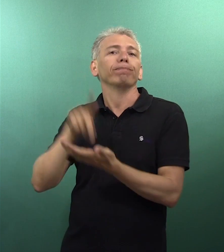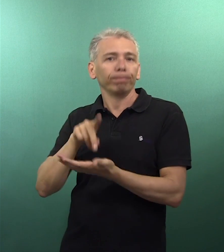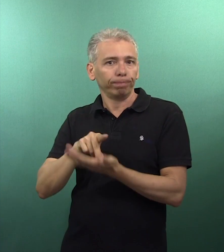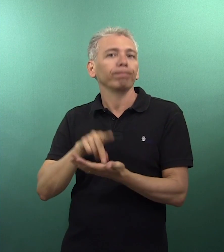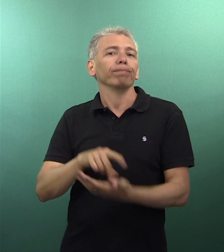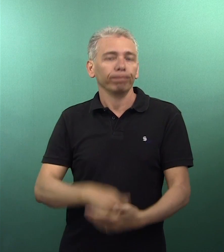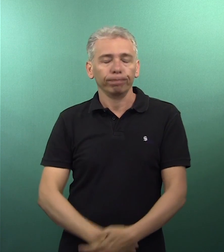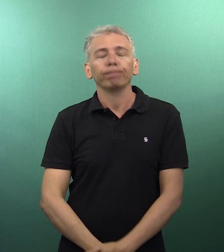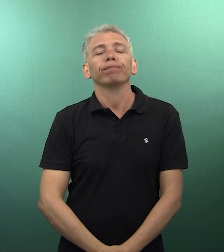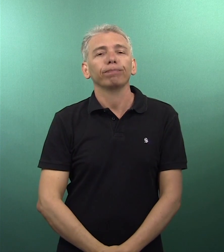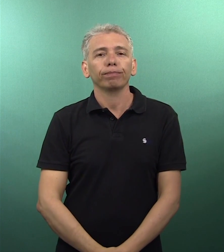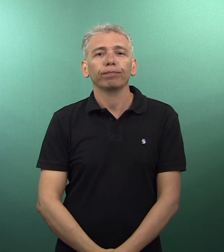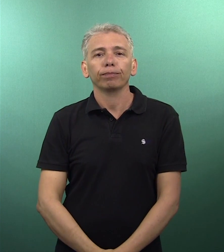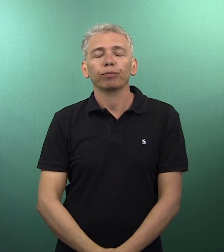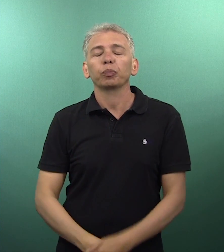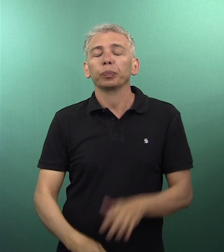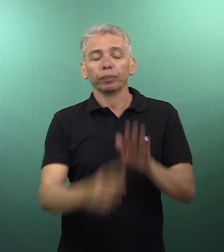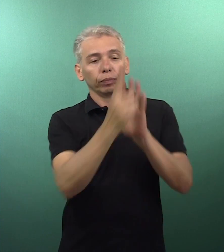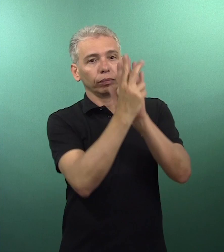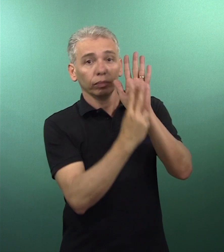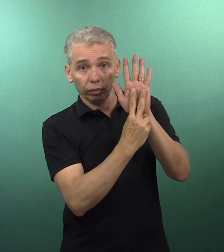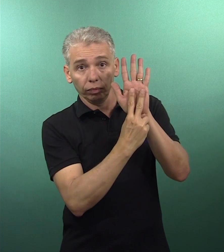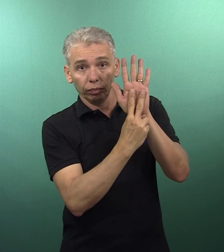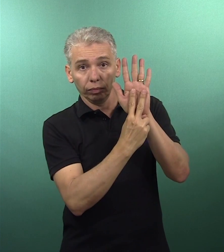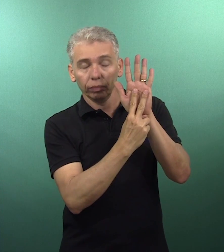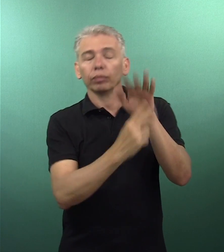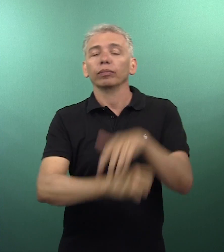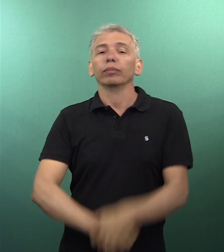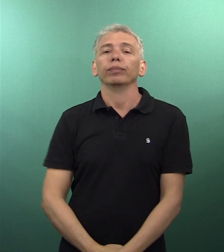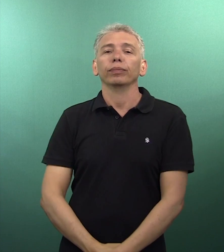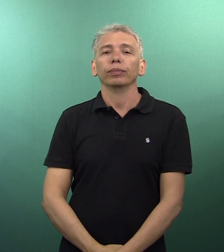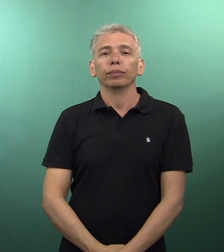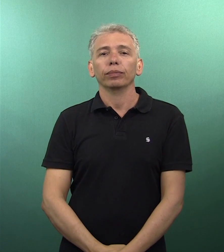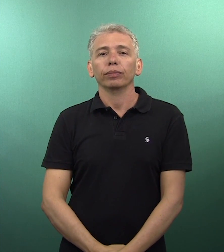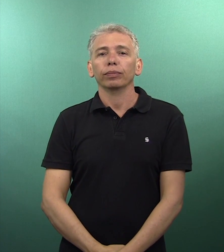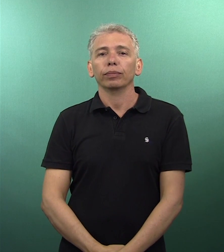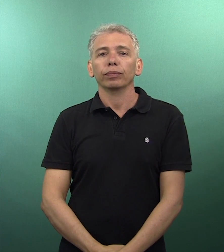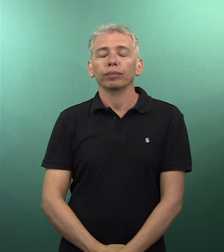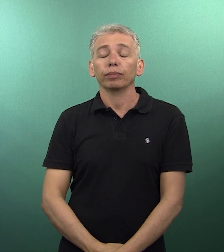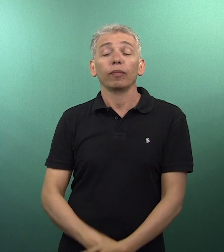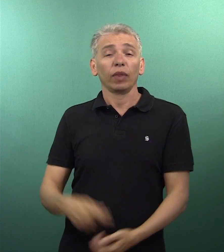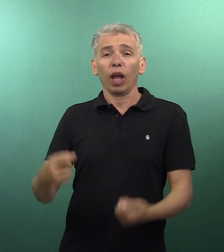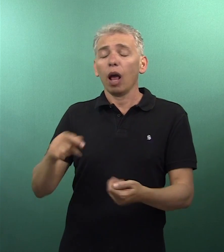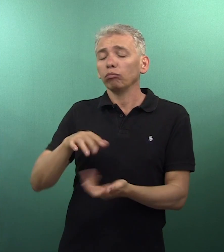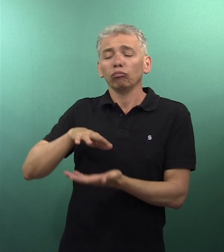e conhecimento das expressões utilizadas pelas pessoas surdas. arrebatas arrebatas arrebatas